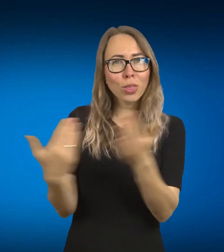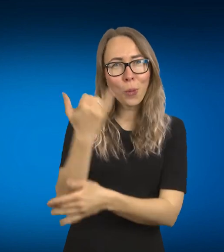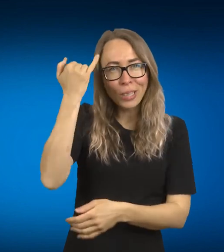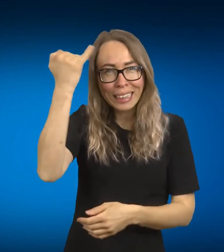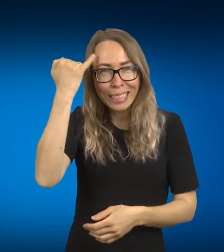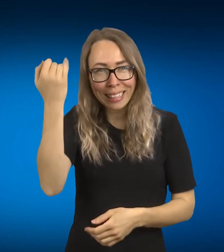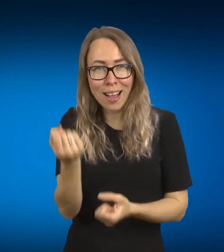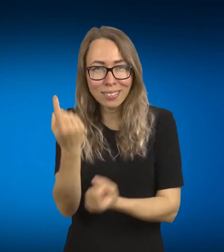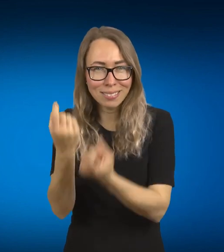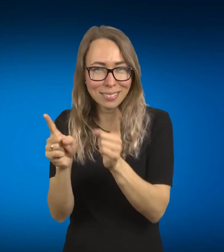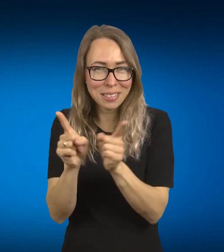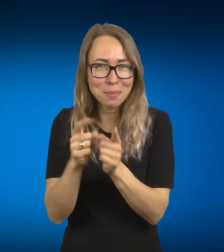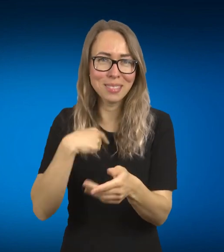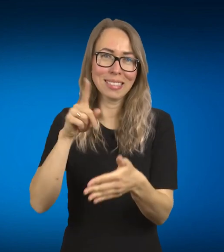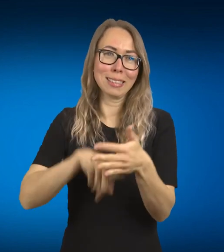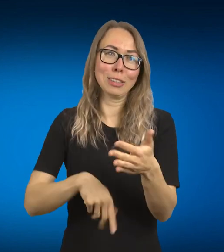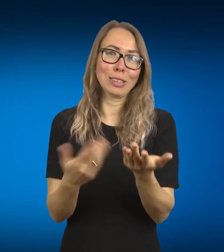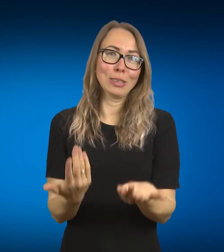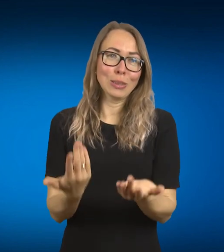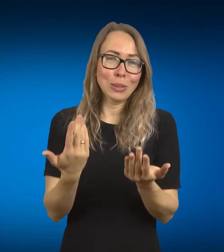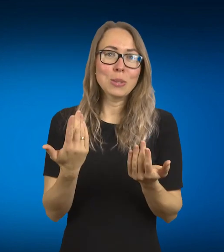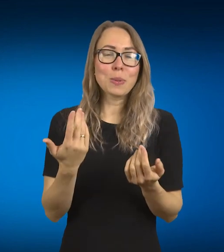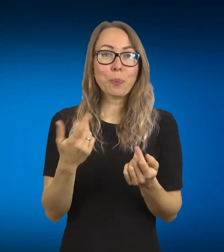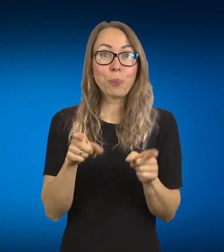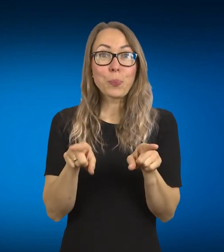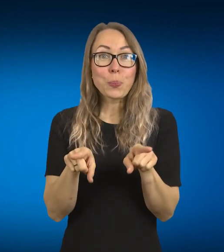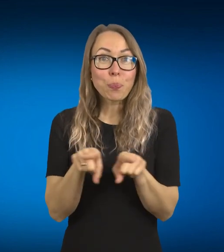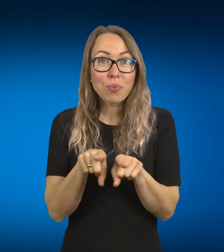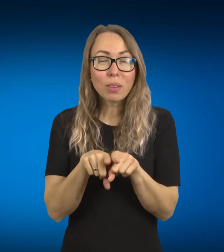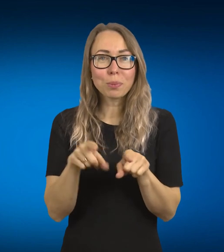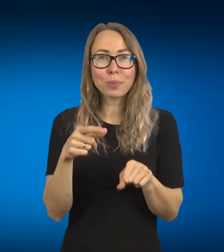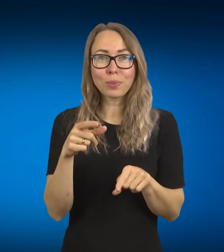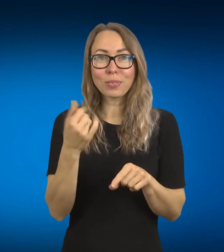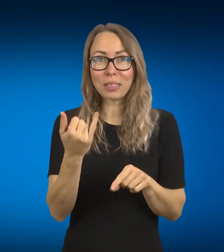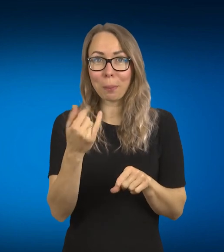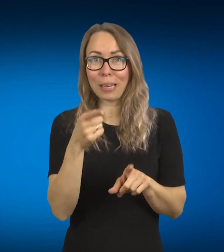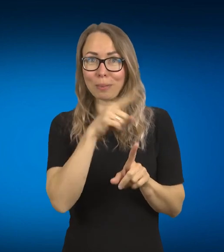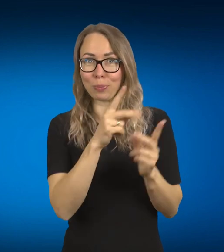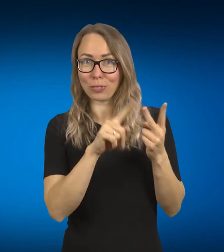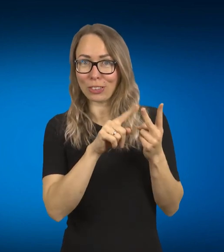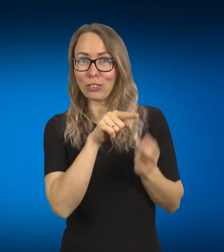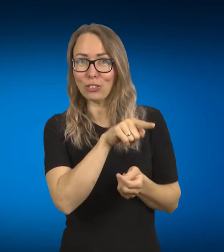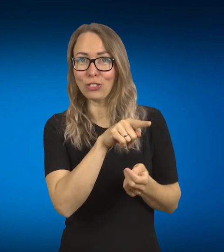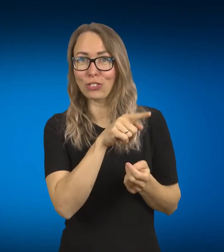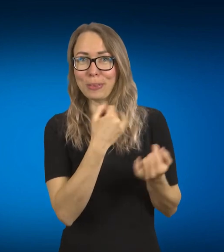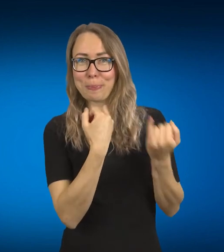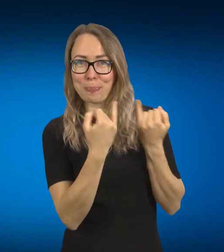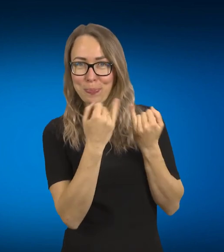Silence, ar ne. Ir kadangi mūsų jau labai labai laukios, nekantraudamas ir nori pavėgti kitas pašnekovas.